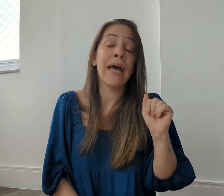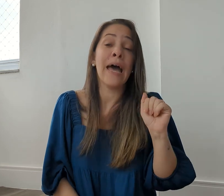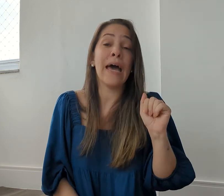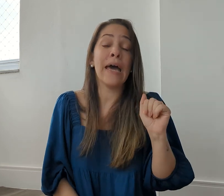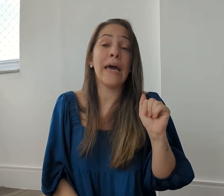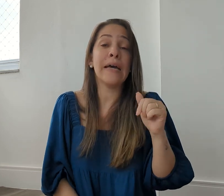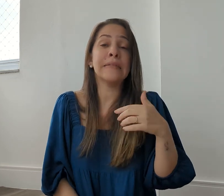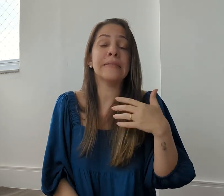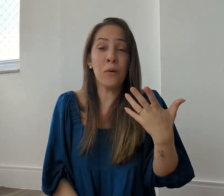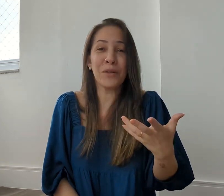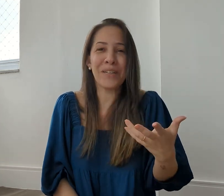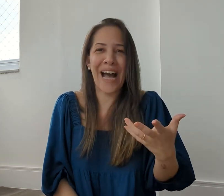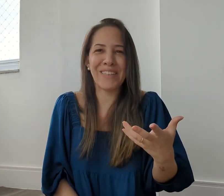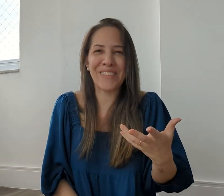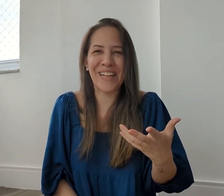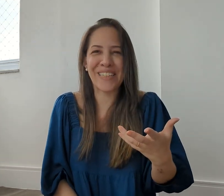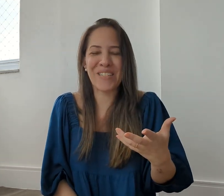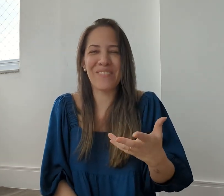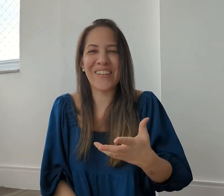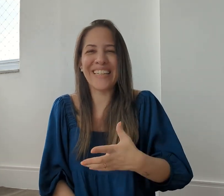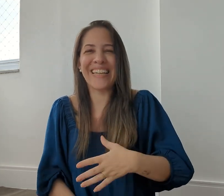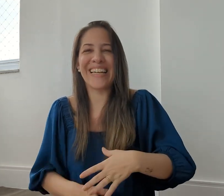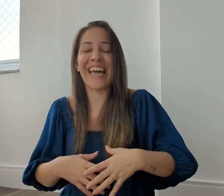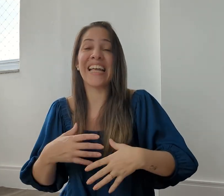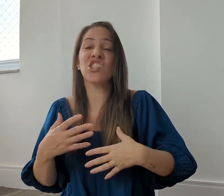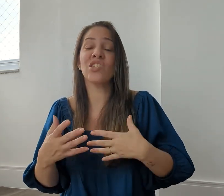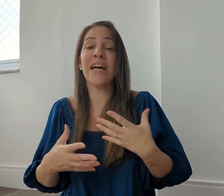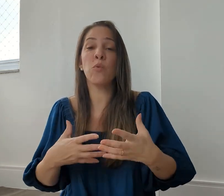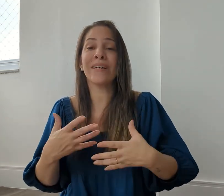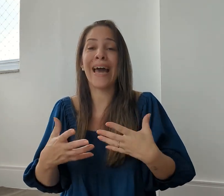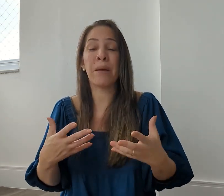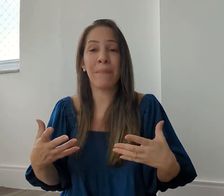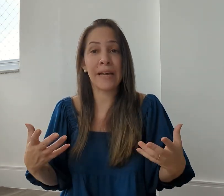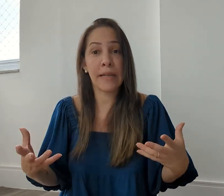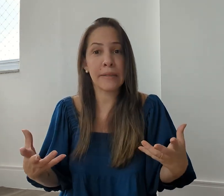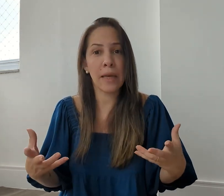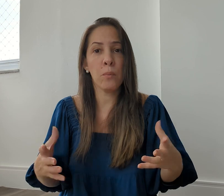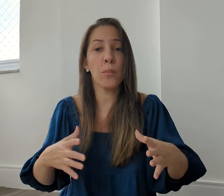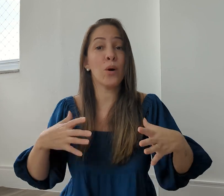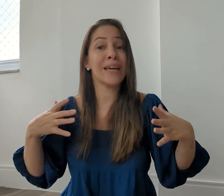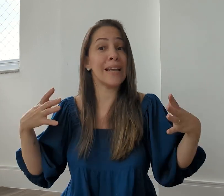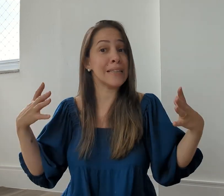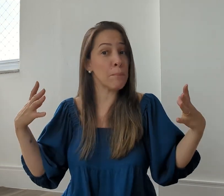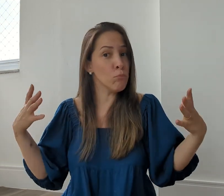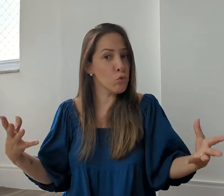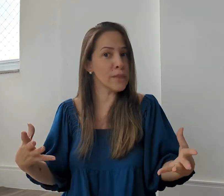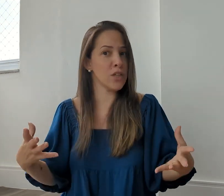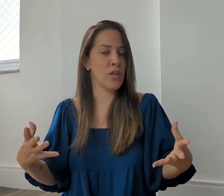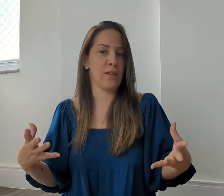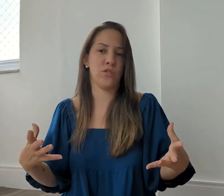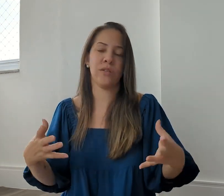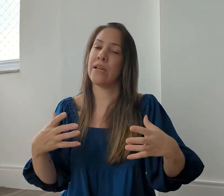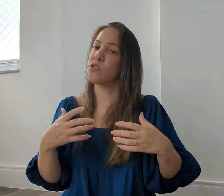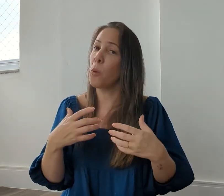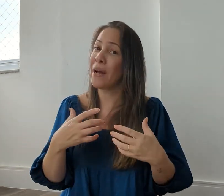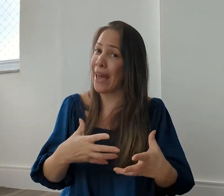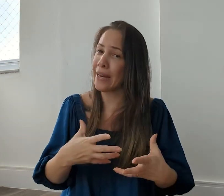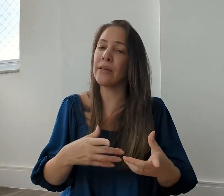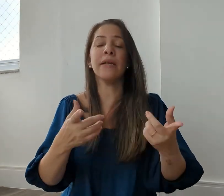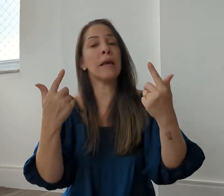Eles são educados, na grande maioria, eles não querem perder tempo, porque ali tem muita gente, e eles não querem e